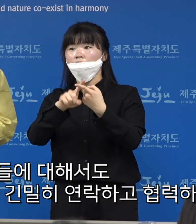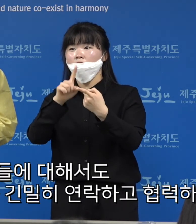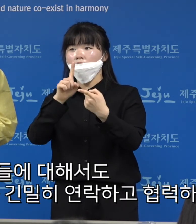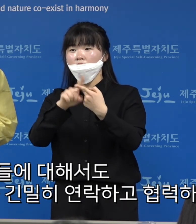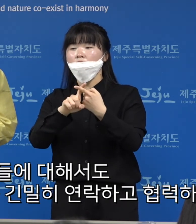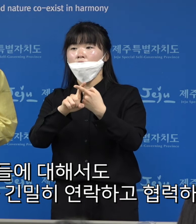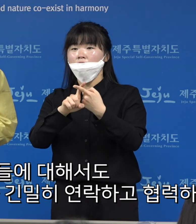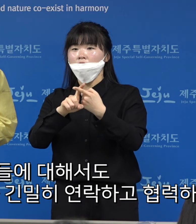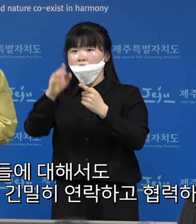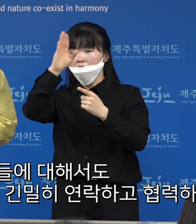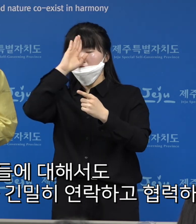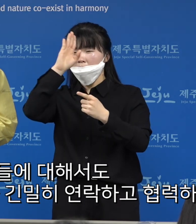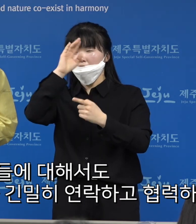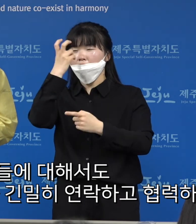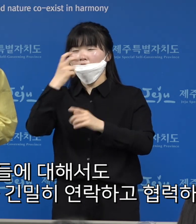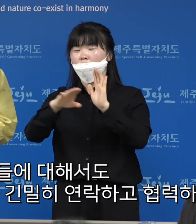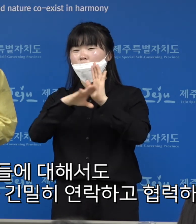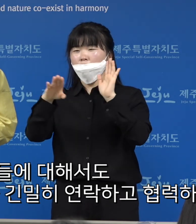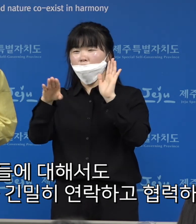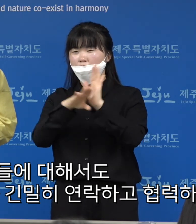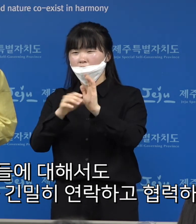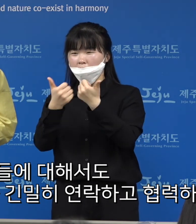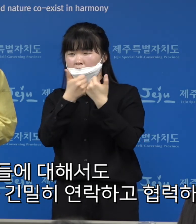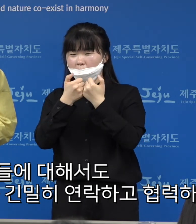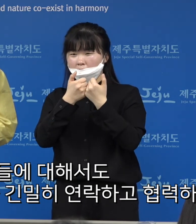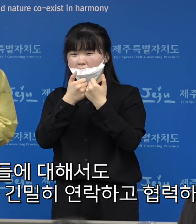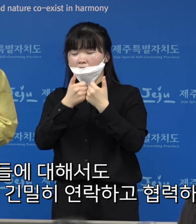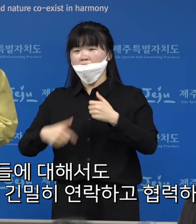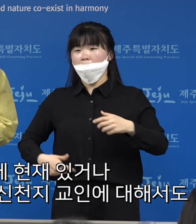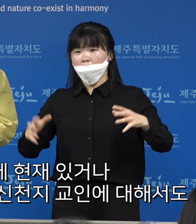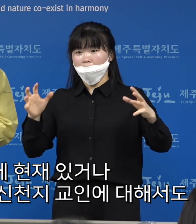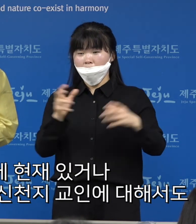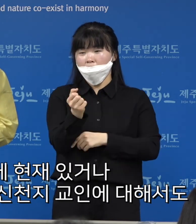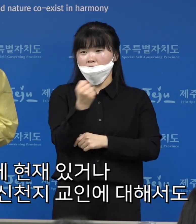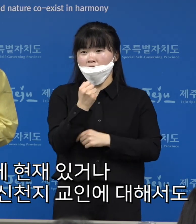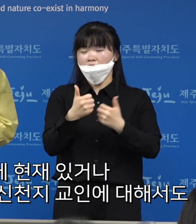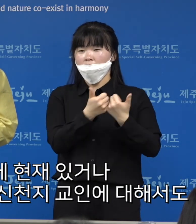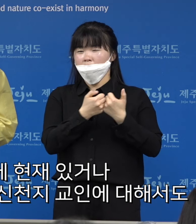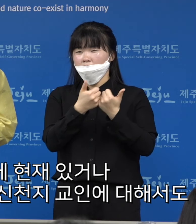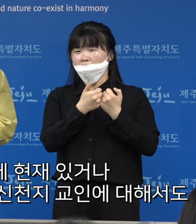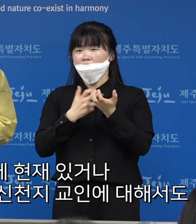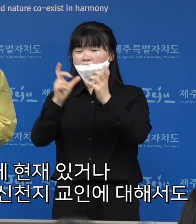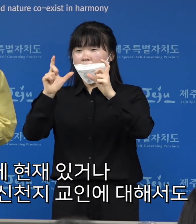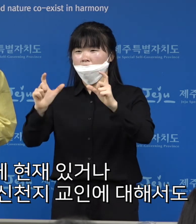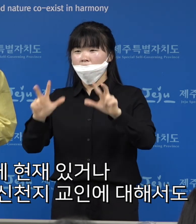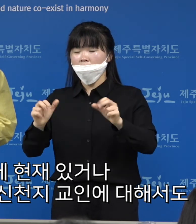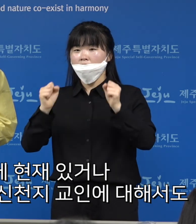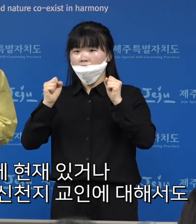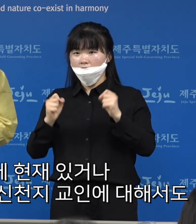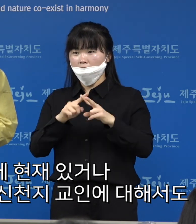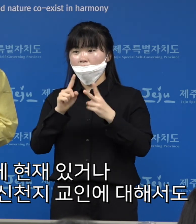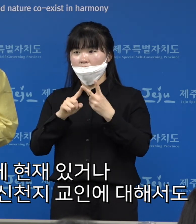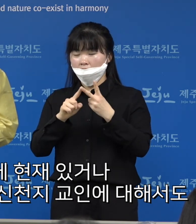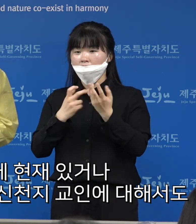저희가 질병관리본부와 긴밀히 연락하고 협력하면서 우리 제주도에 현재 있거나 제주도를